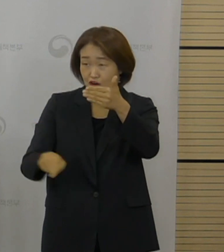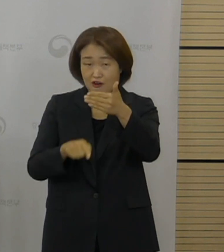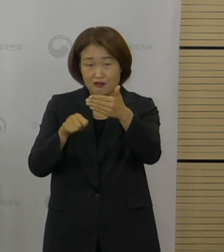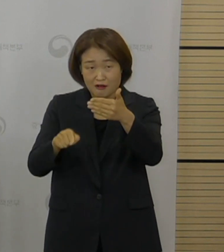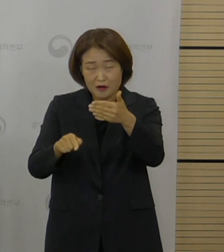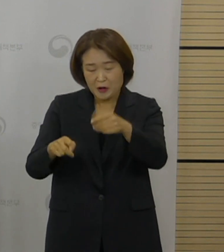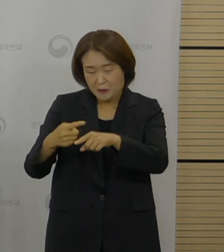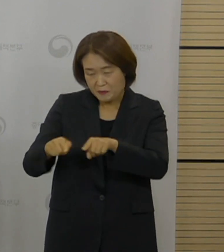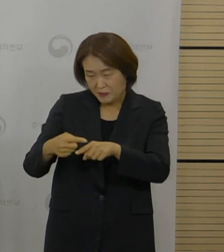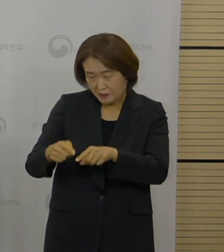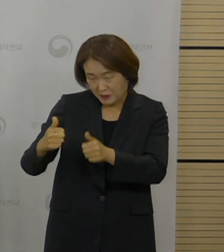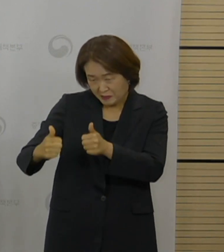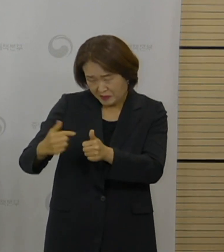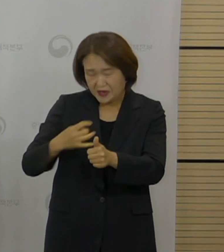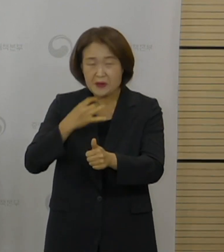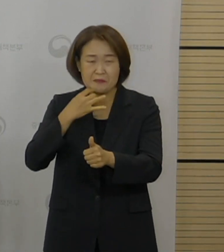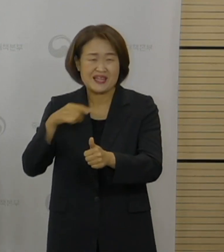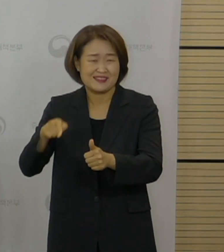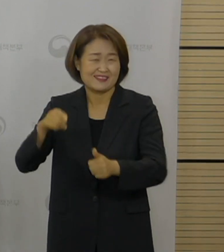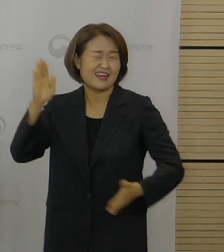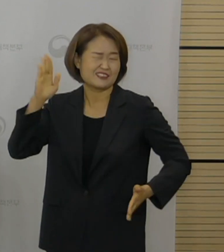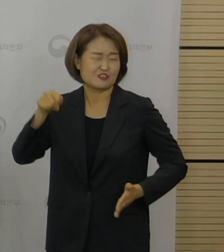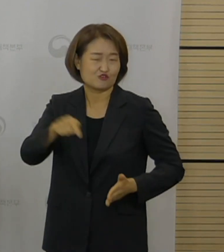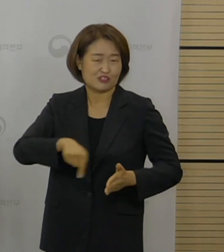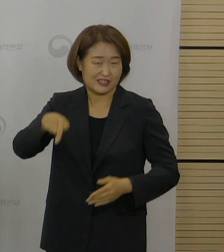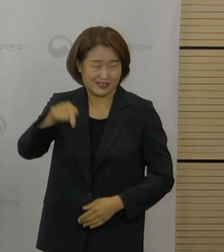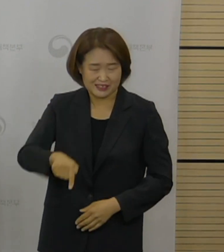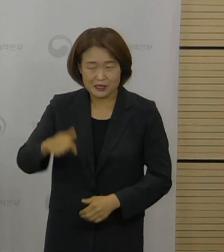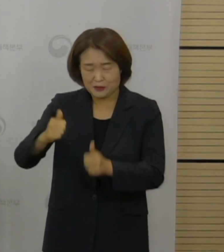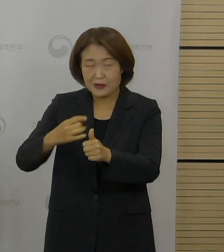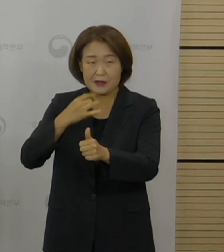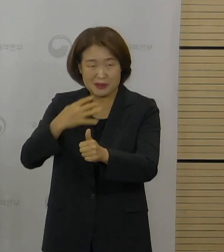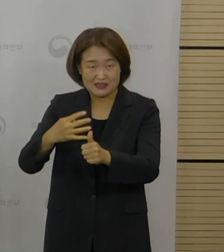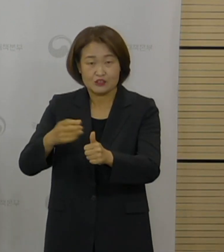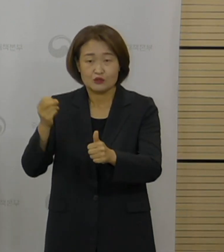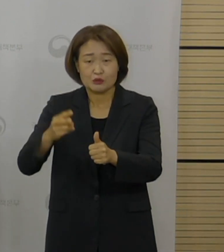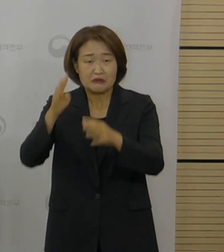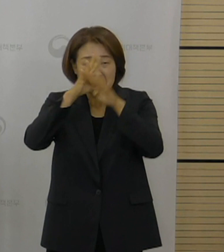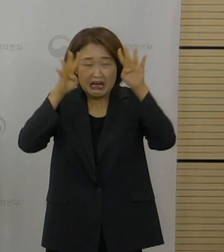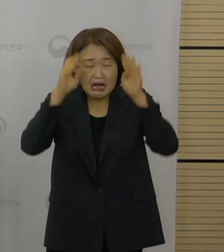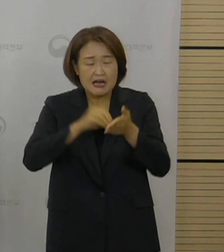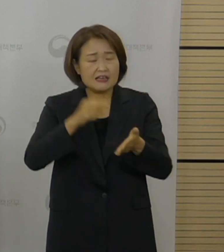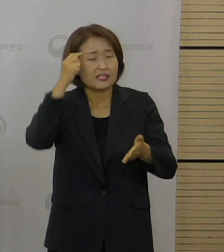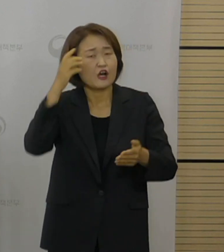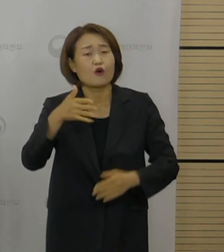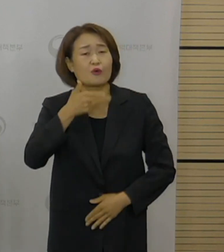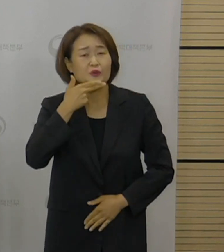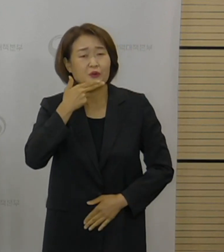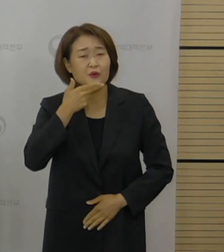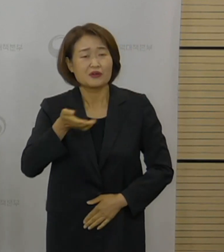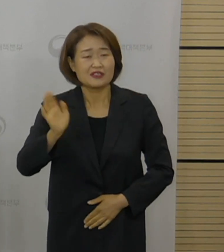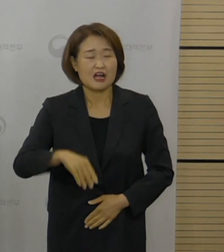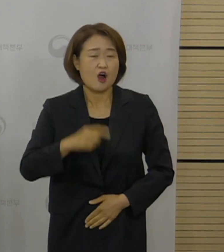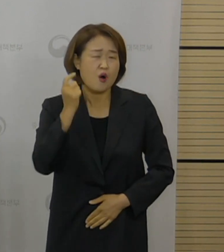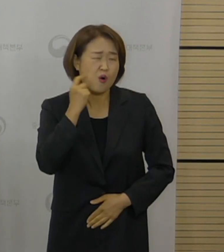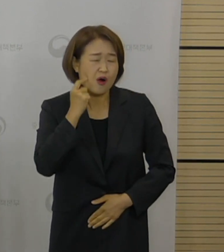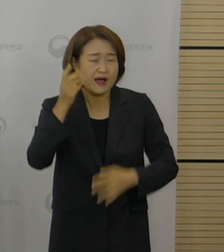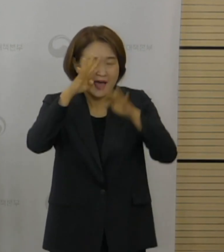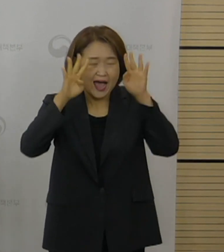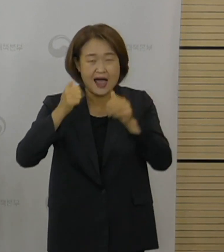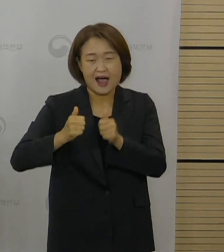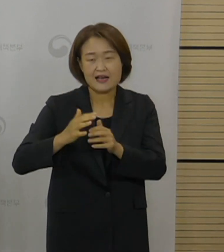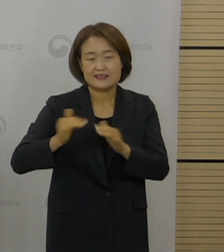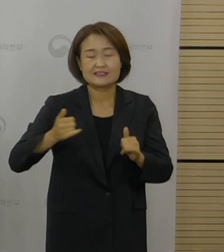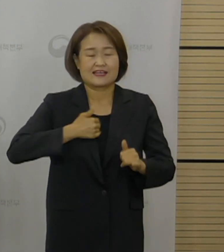지원하는 응시자가 발생할 것이다 라는 우려가 제기됩니다. 허위 신청을 방지할 대책으로 무엇이 논의되고